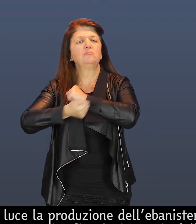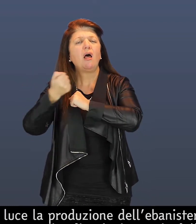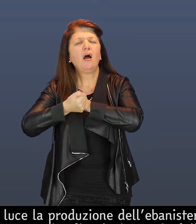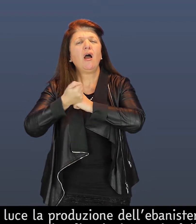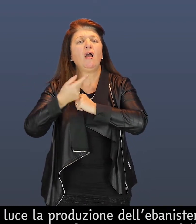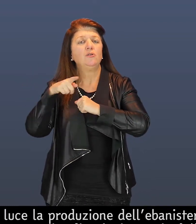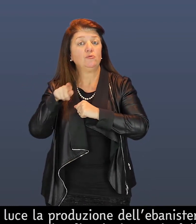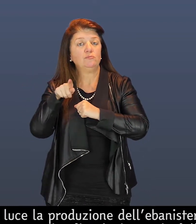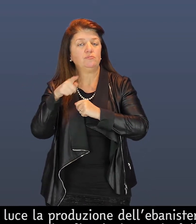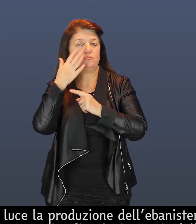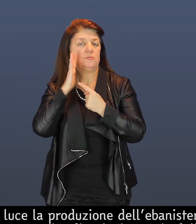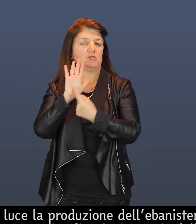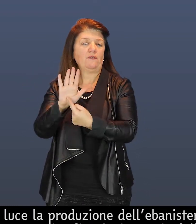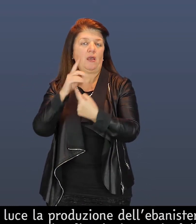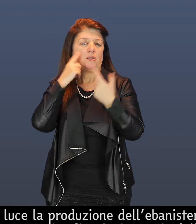stucchi, tessili o rificerie